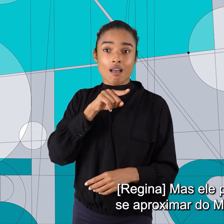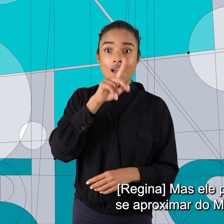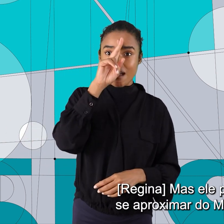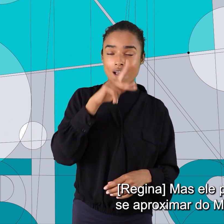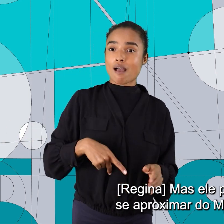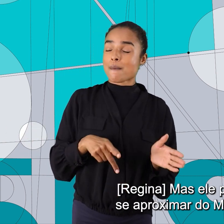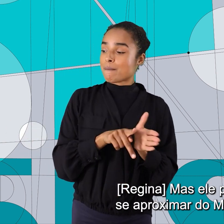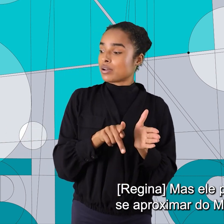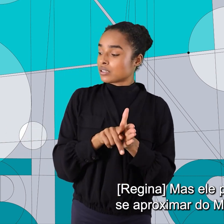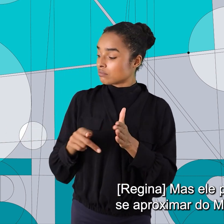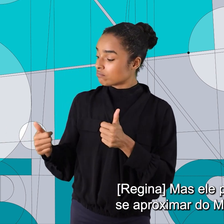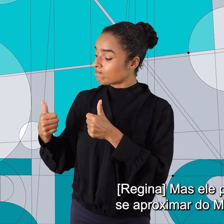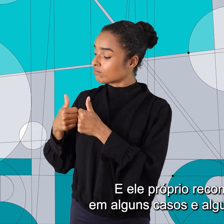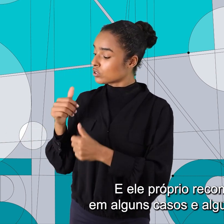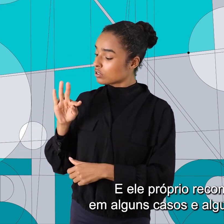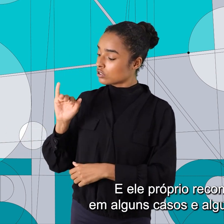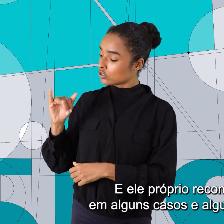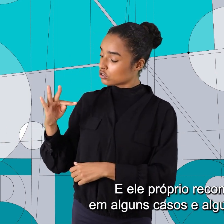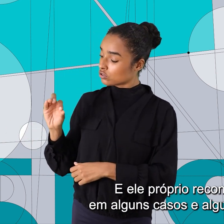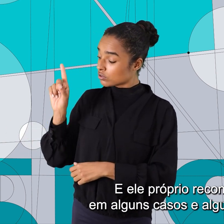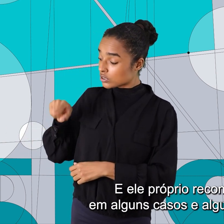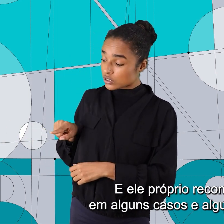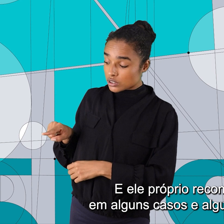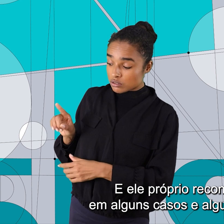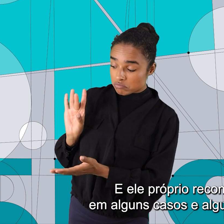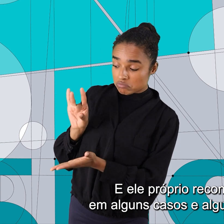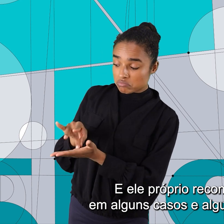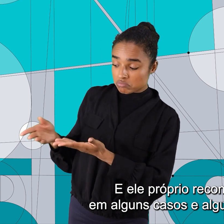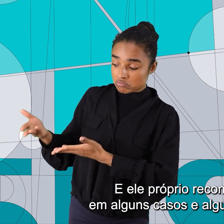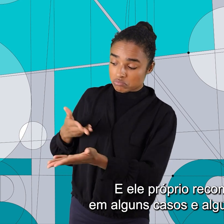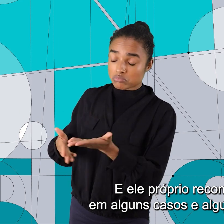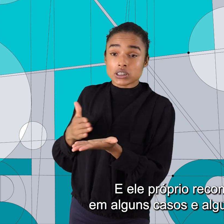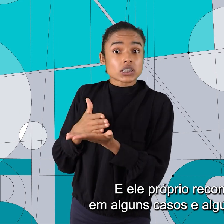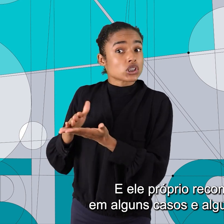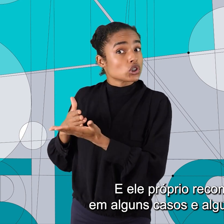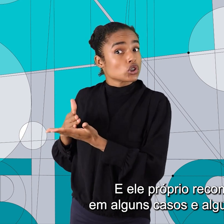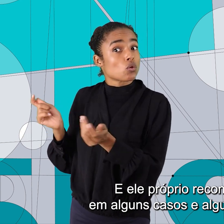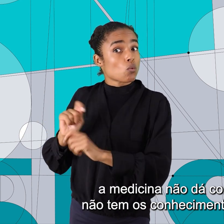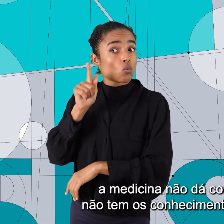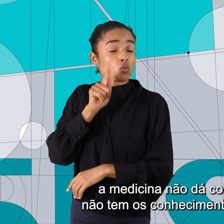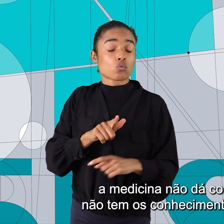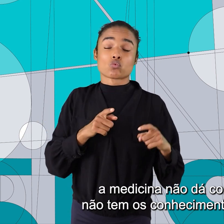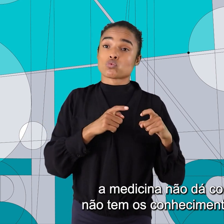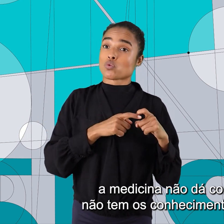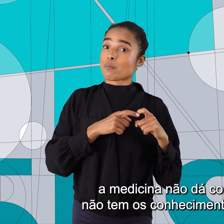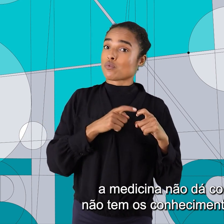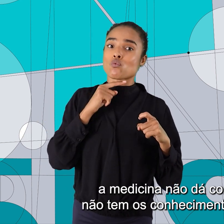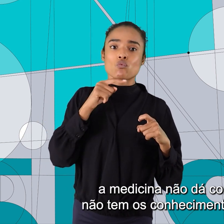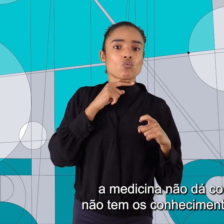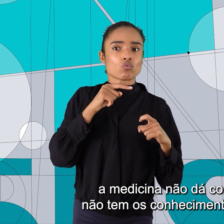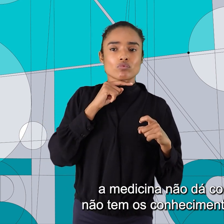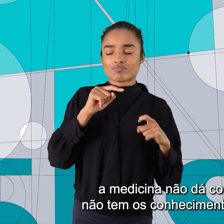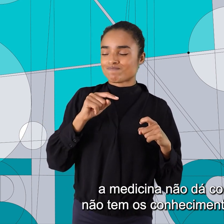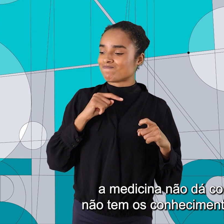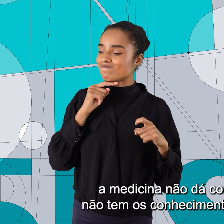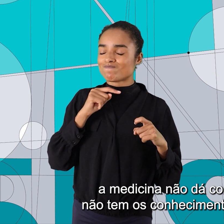ele próprio vai se aproximar do mestre Tito e ele próprio reconhece que alguns casos em algumas doenças a medicina não dá conta e